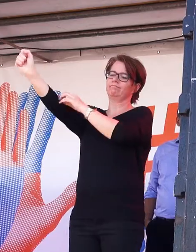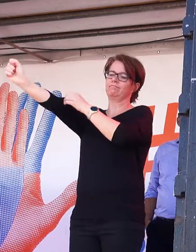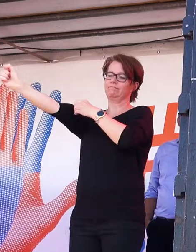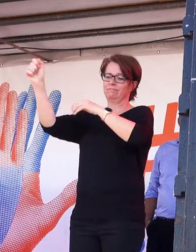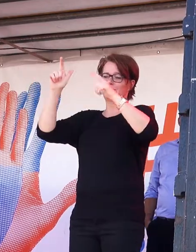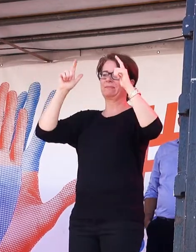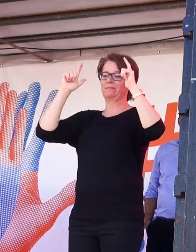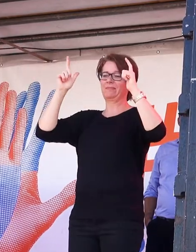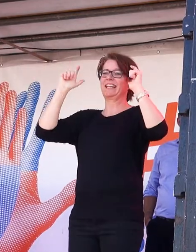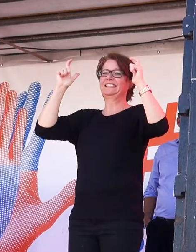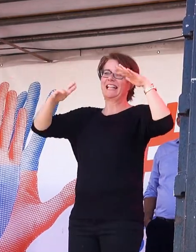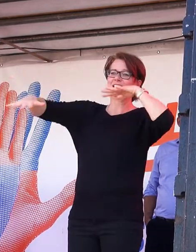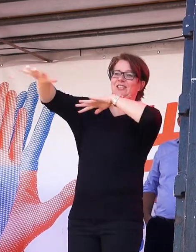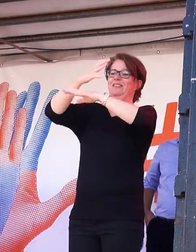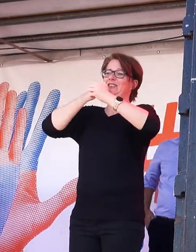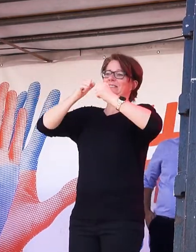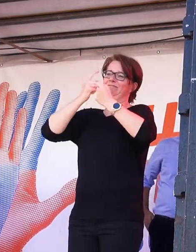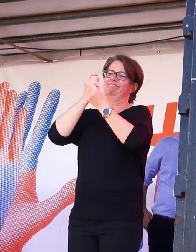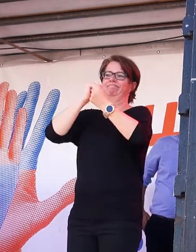existiert. Jawohl, danke.